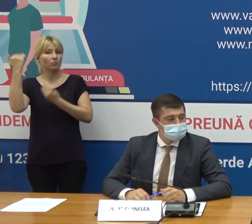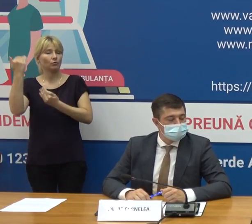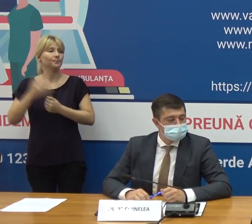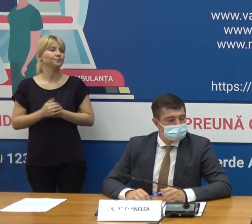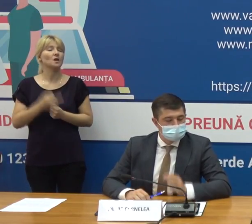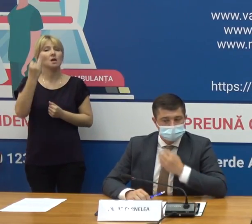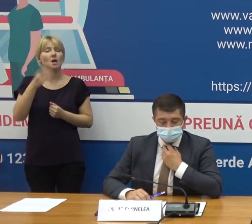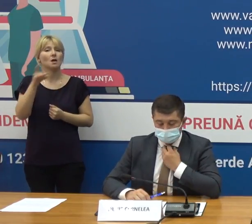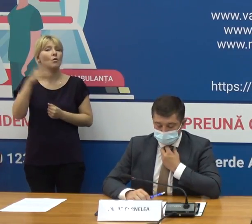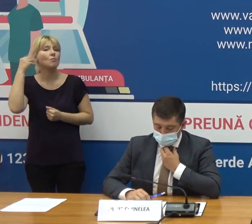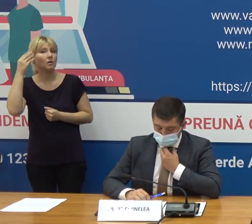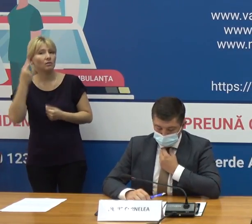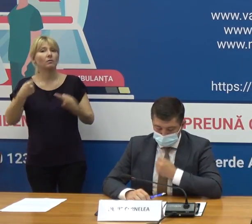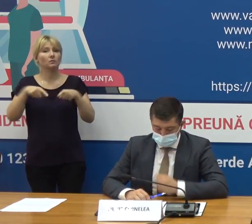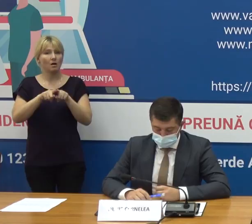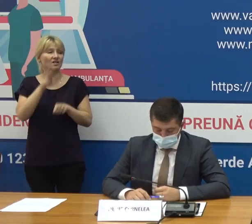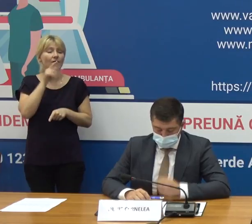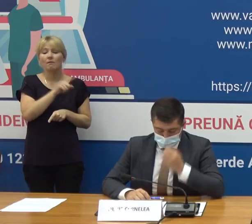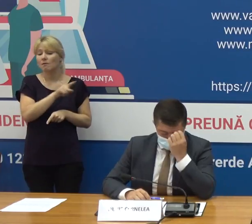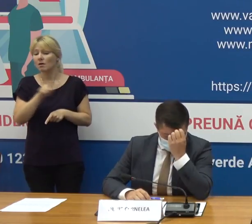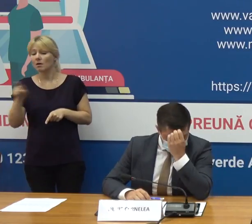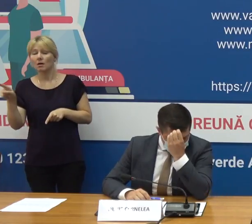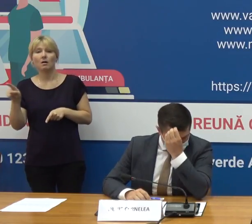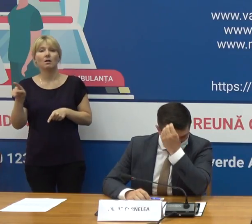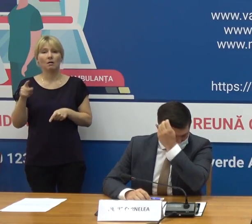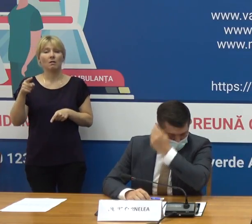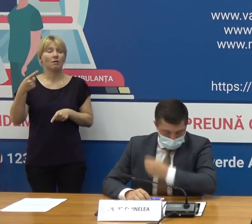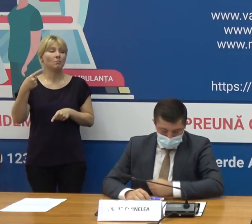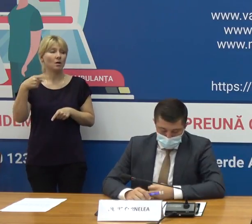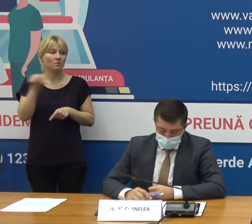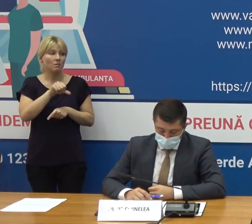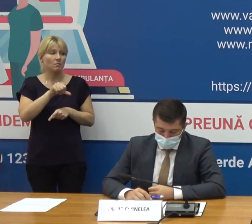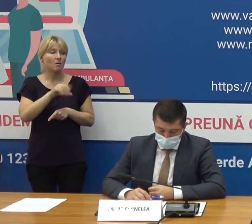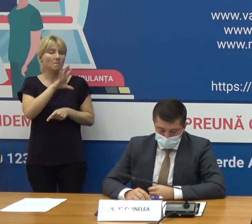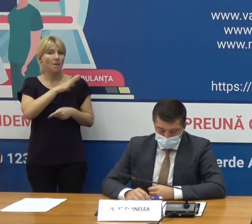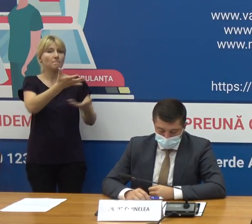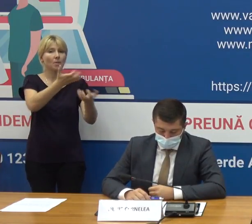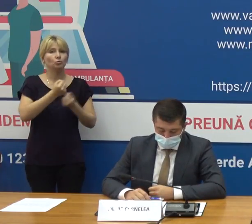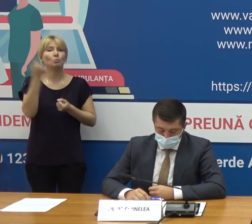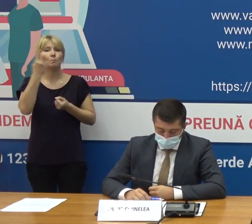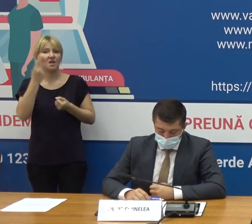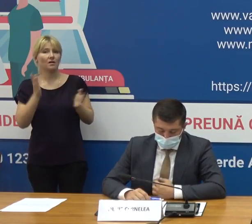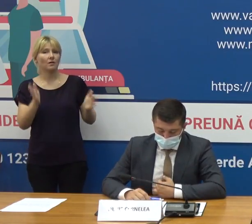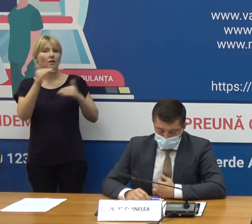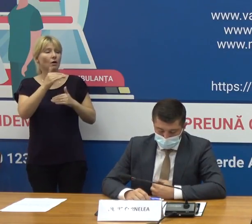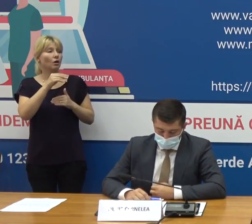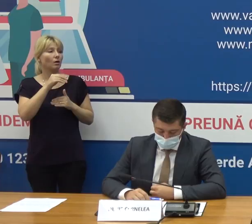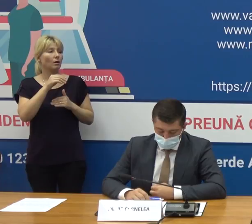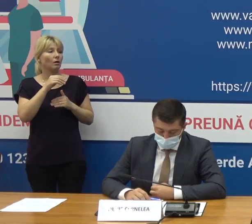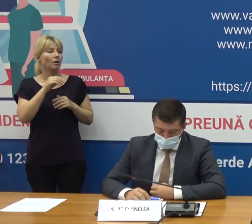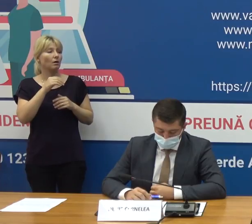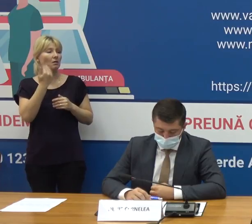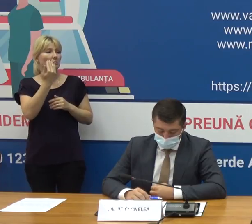Republica Moldova tot pe parcursul săptămânii recente a recepționat și prima cantitate de vaccin